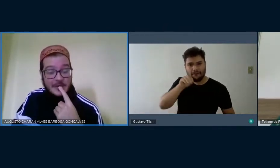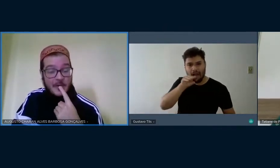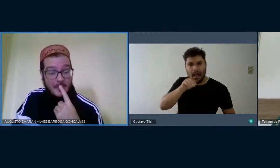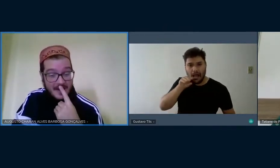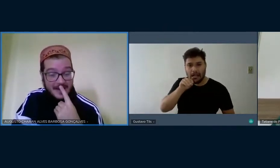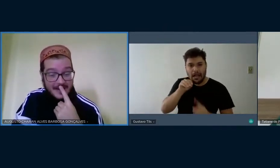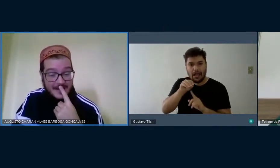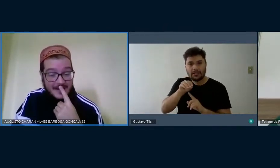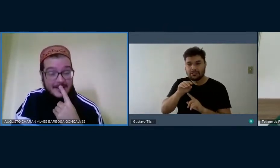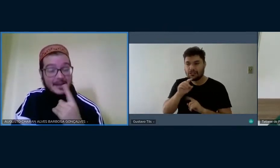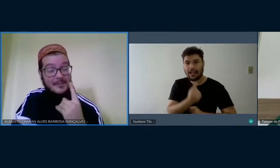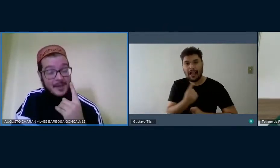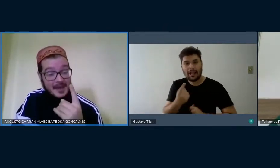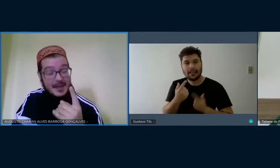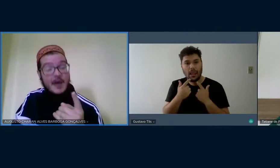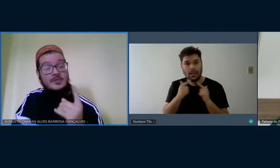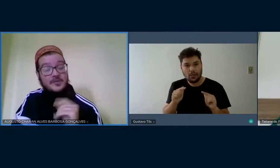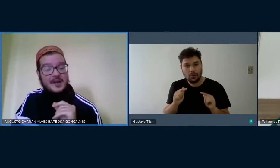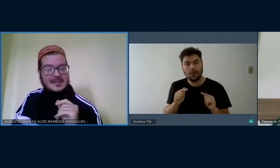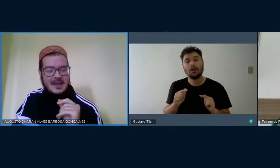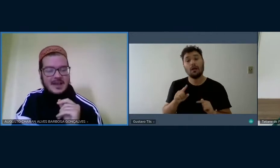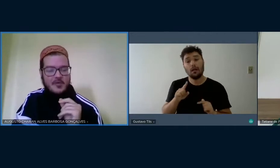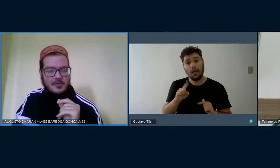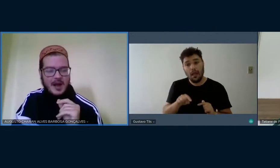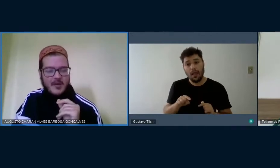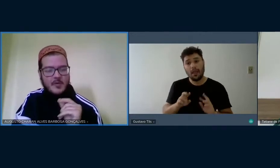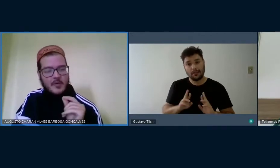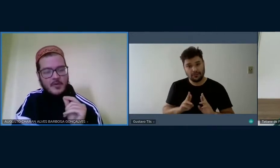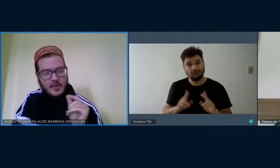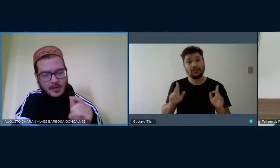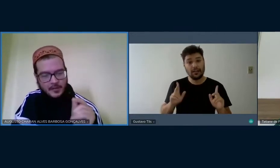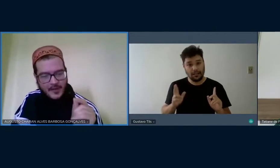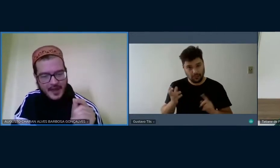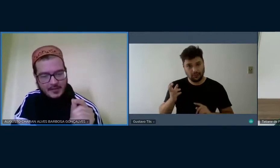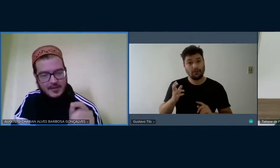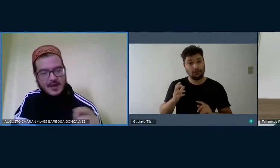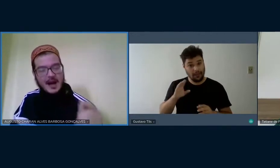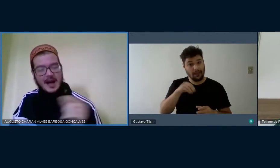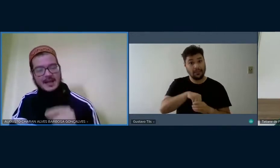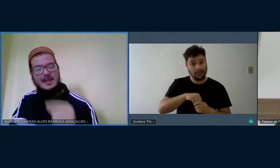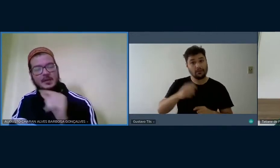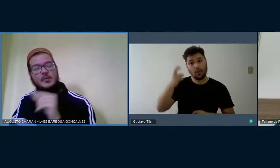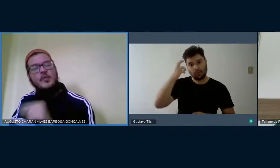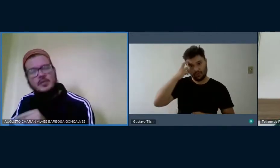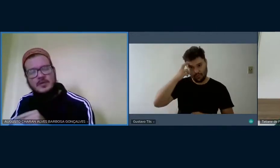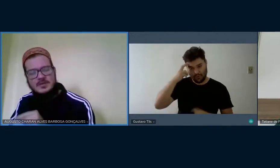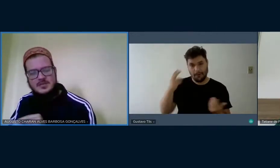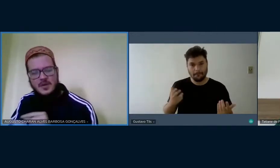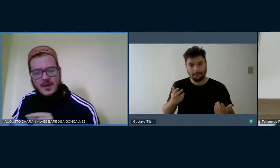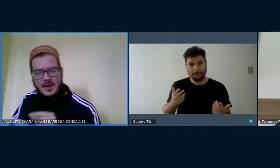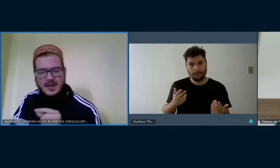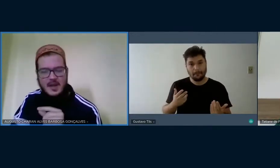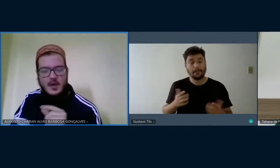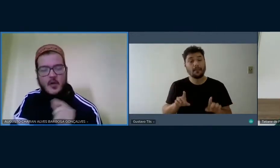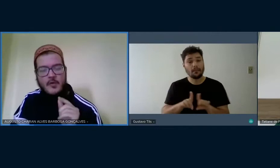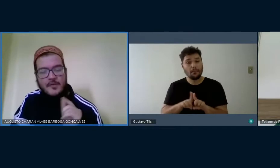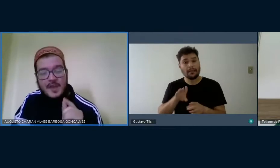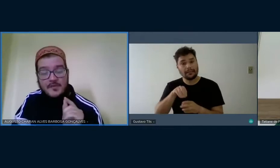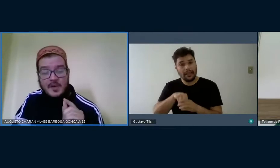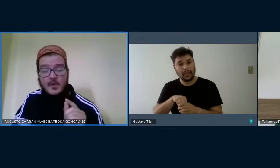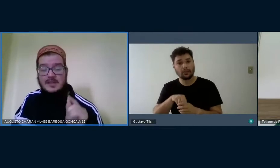cada língua humana também é um diferencial cultural quando o feto, ainda no útero de sua mãe,